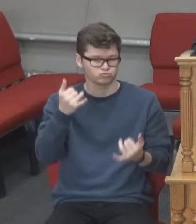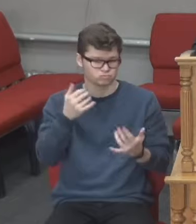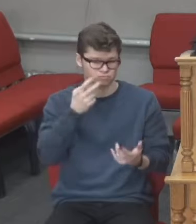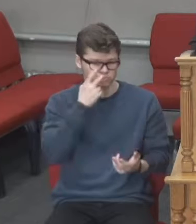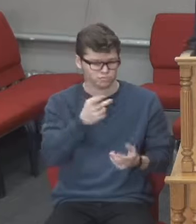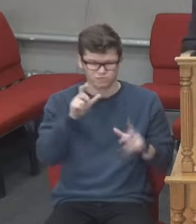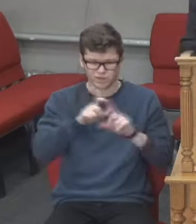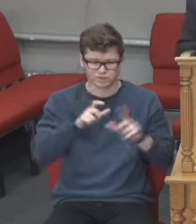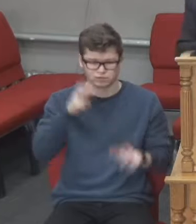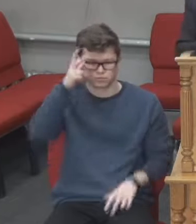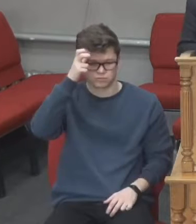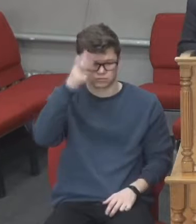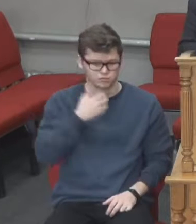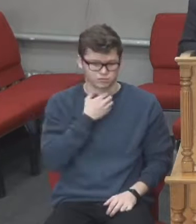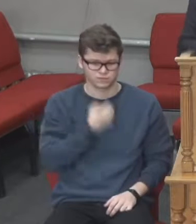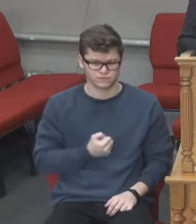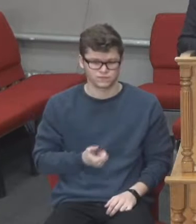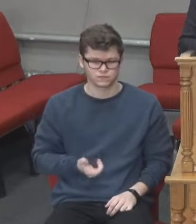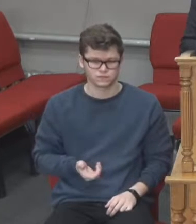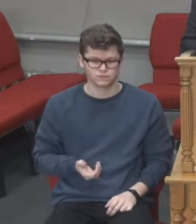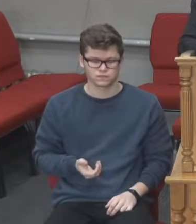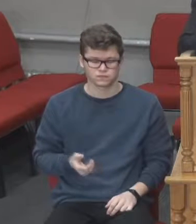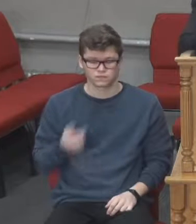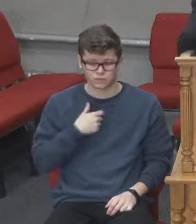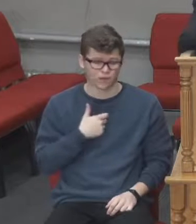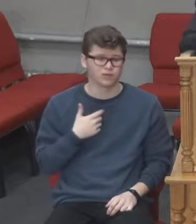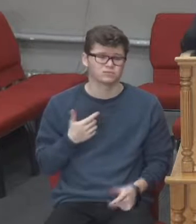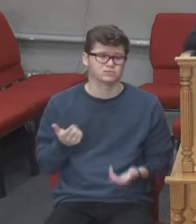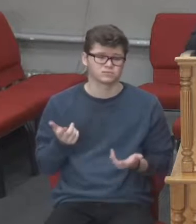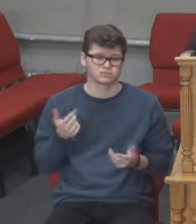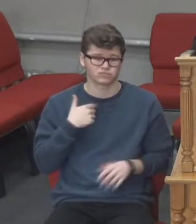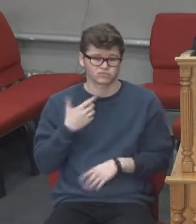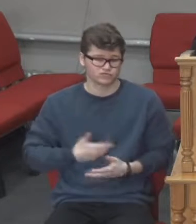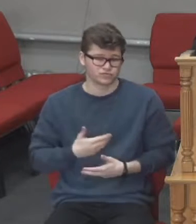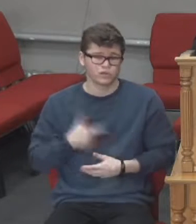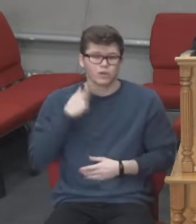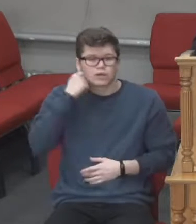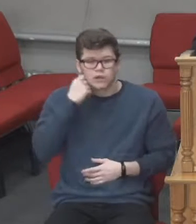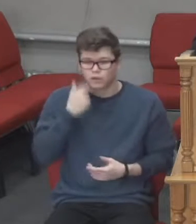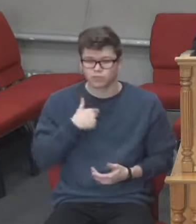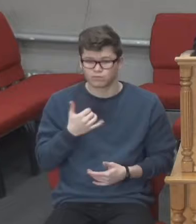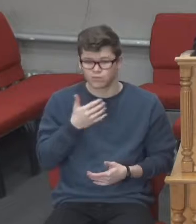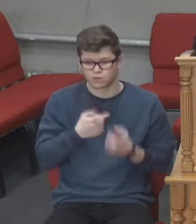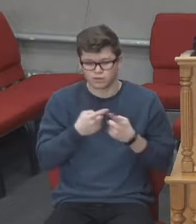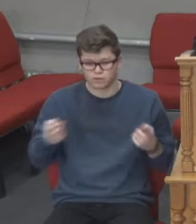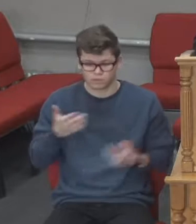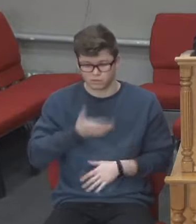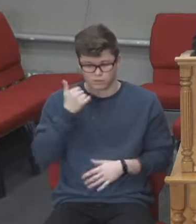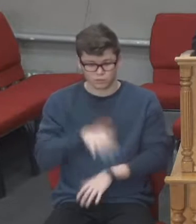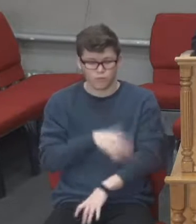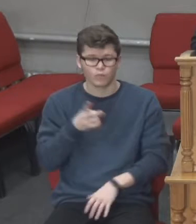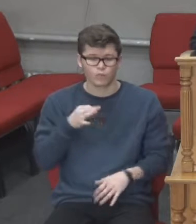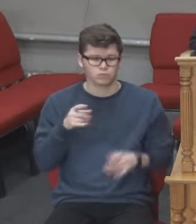раз бачили цю пандемію. Я не так багато прожив, але вже декілька гречаних пандемій я бачив власними очима.